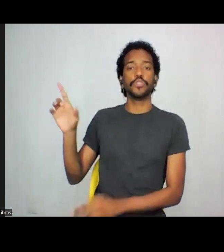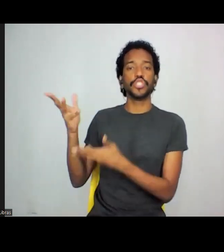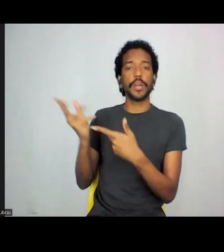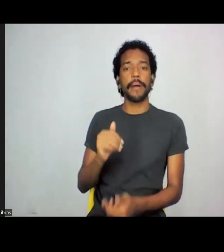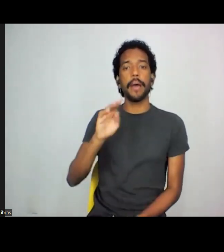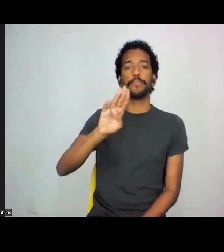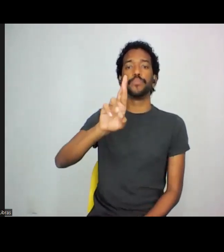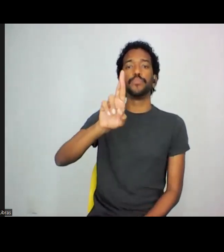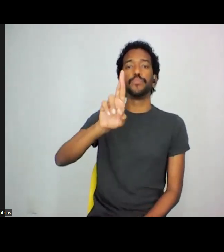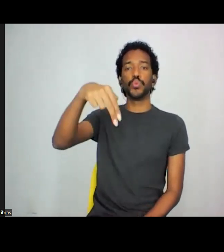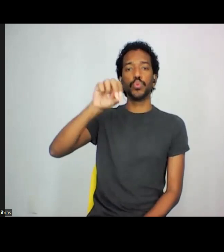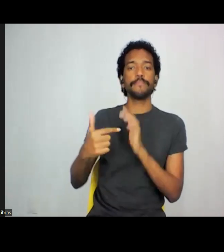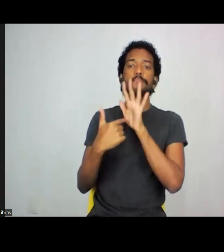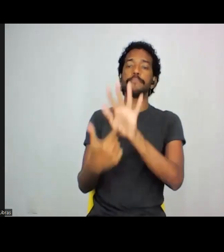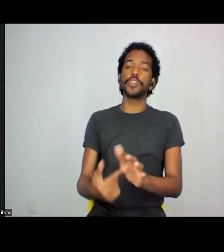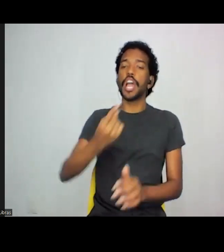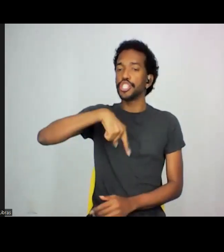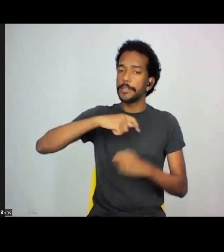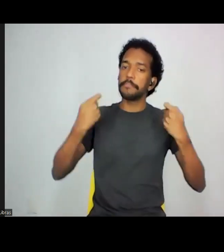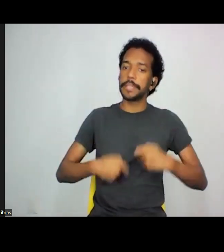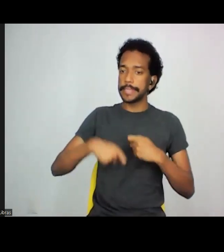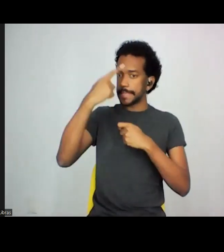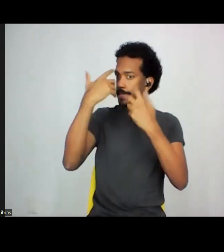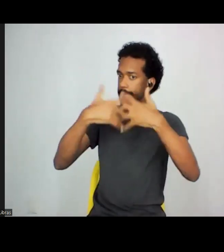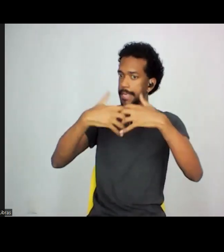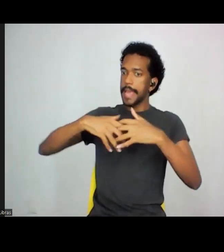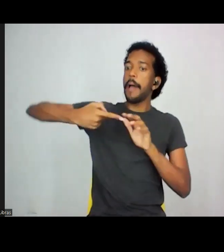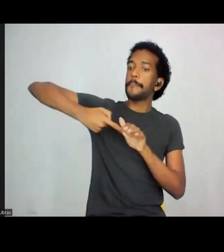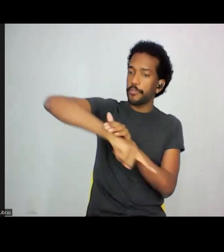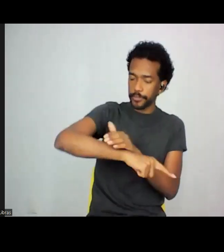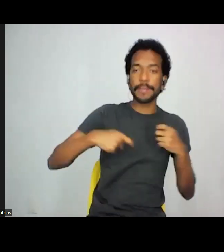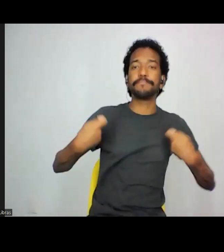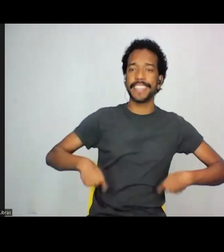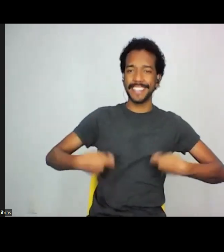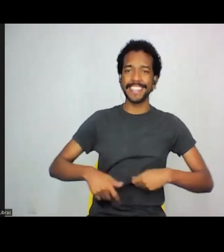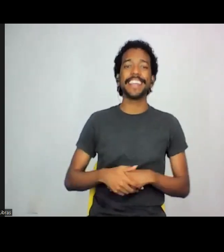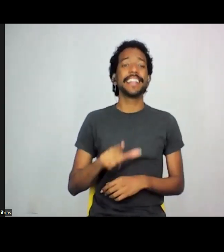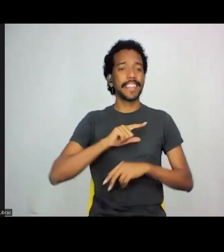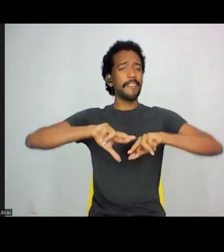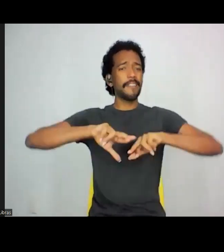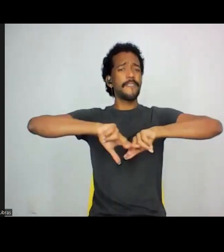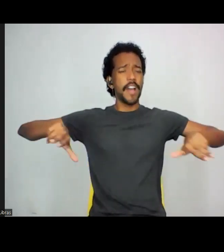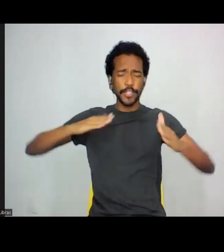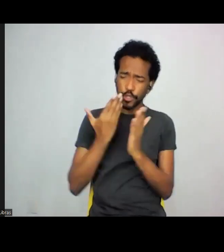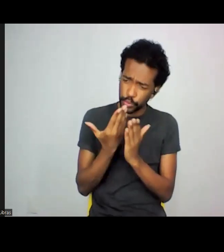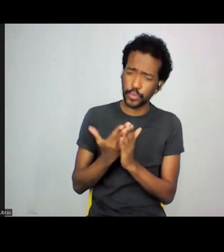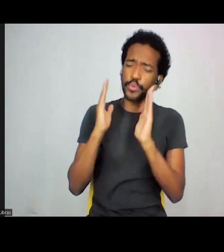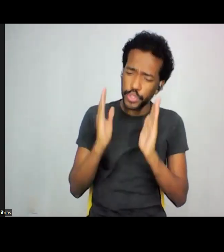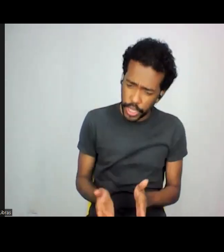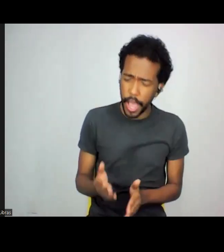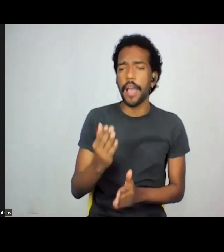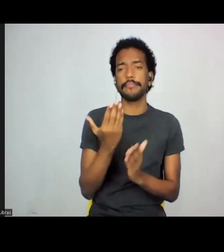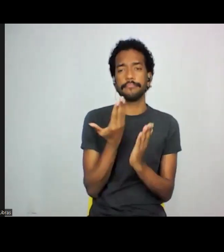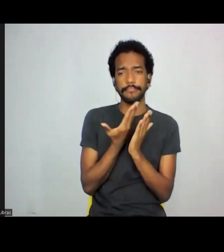bastante quanto a gente também precisa aprofundar essas discussões. existem vários estudos já feitos